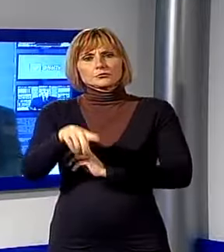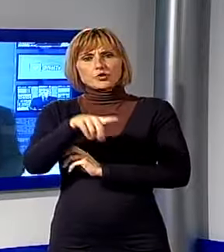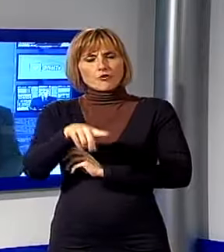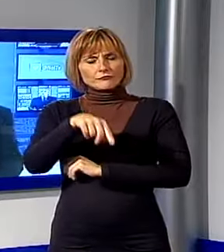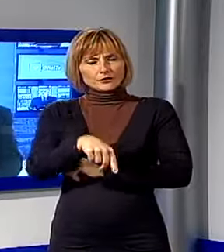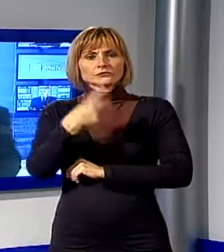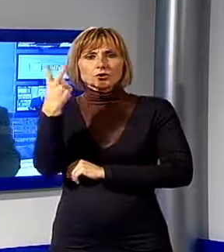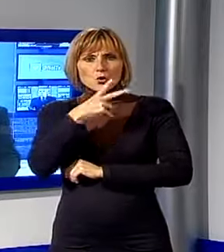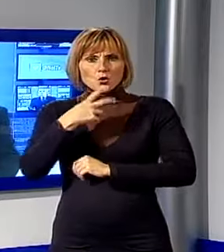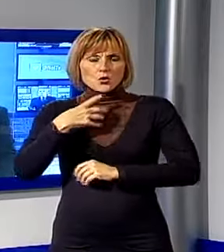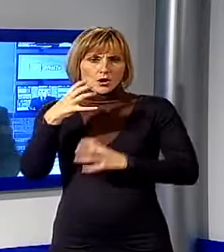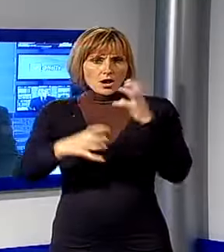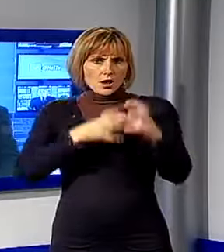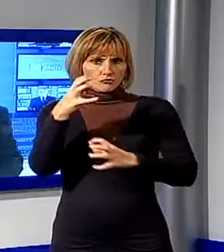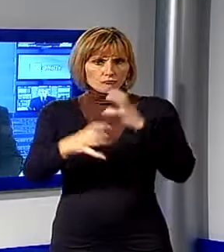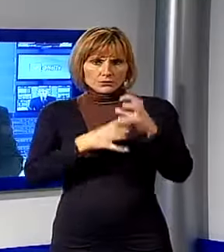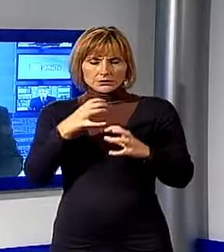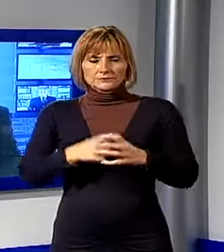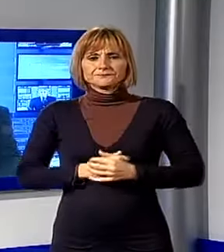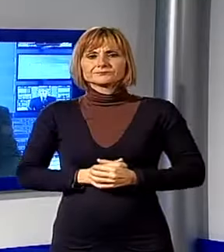a Lucca sono in agitazione.